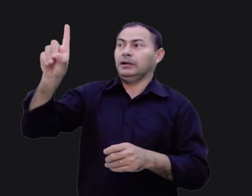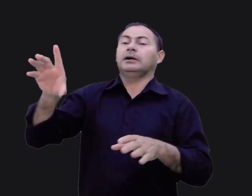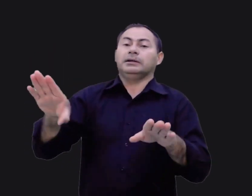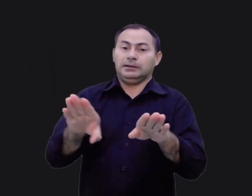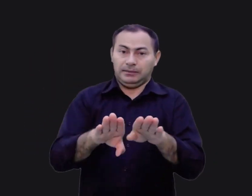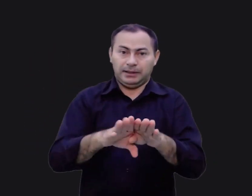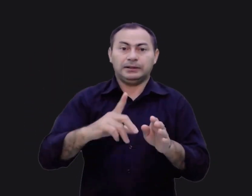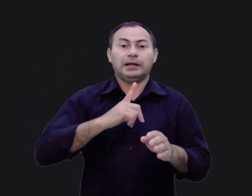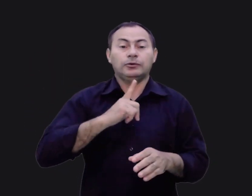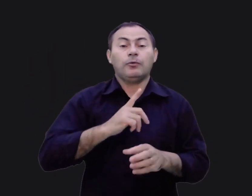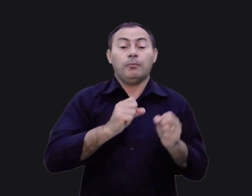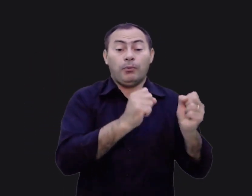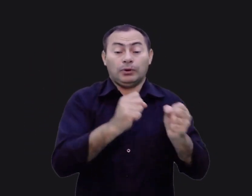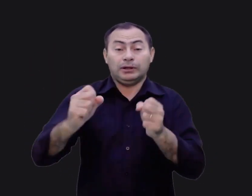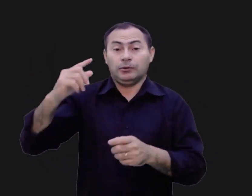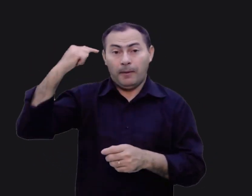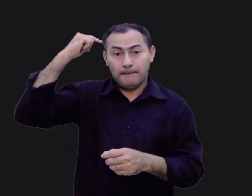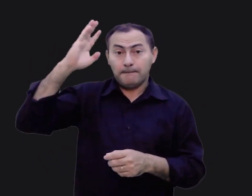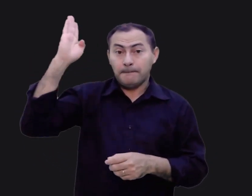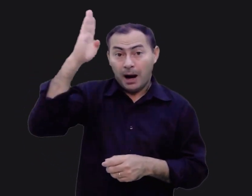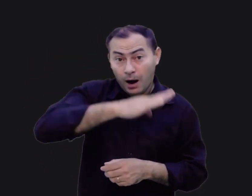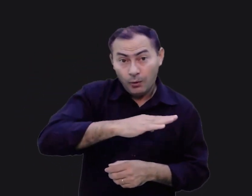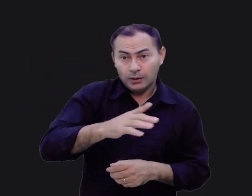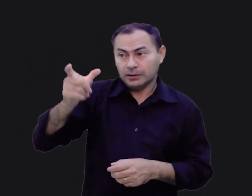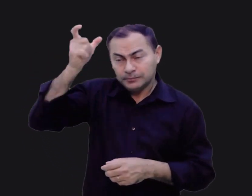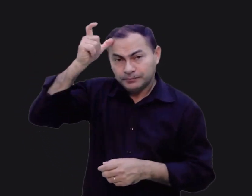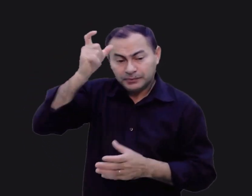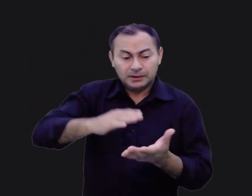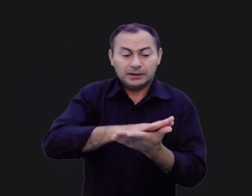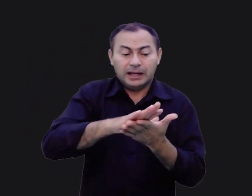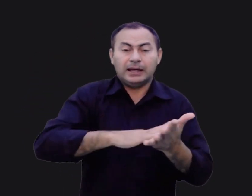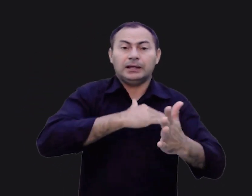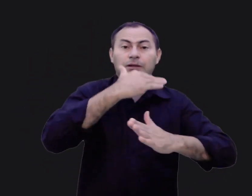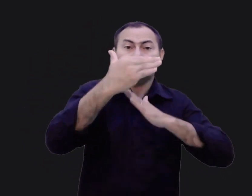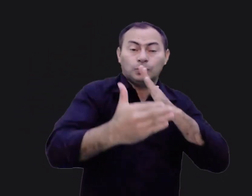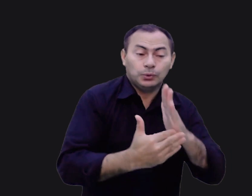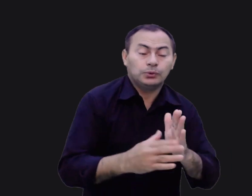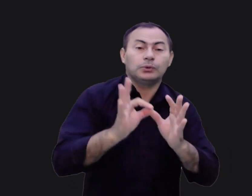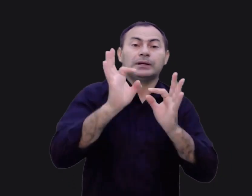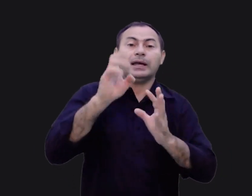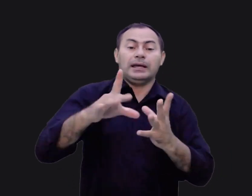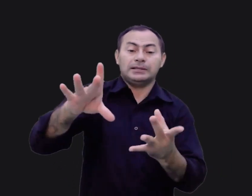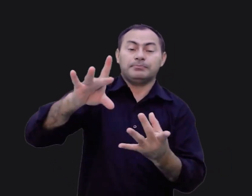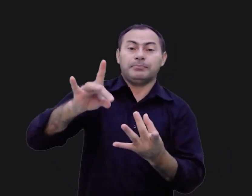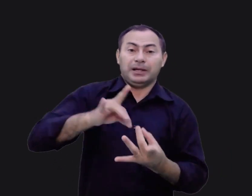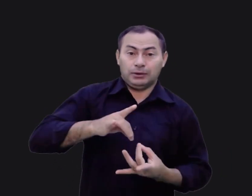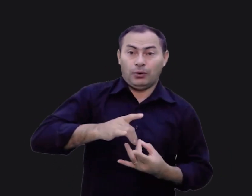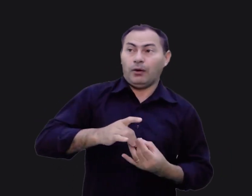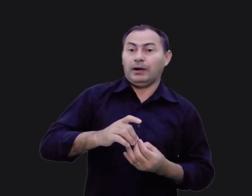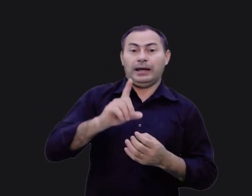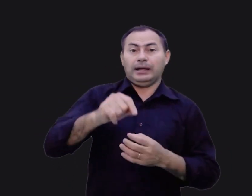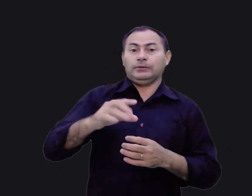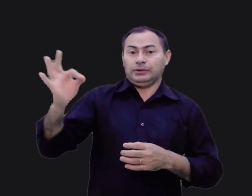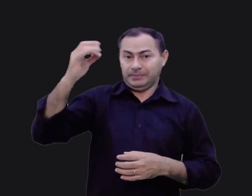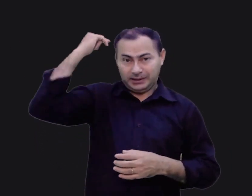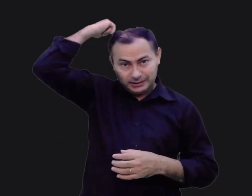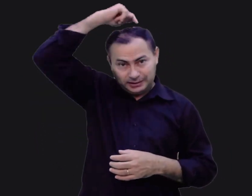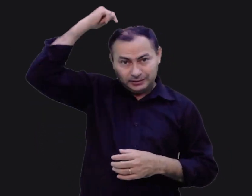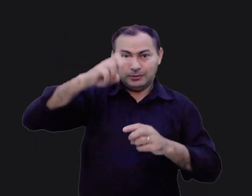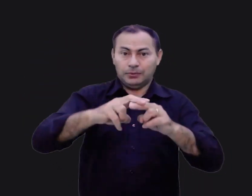e o poder do maligno. Nem tudo que é espiritual é do Espírito Santo. É por isso que Moisés nos